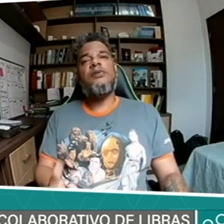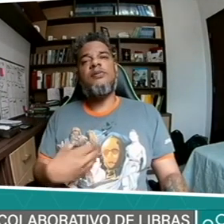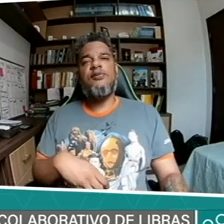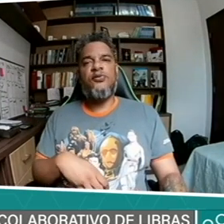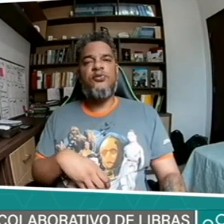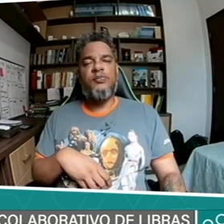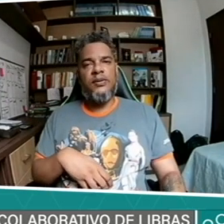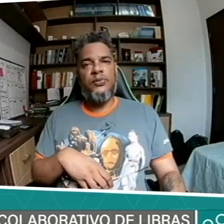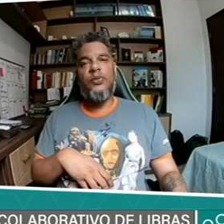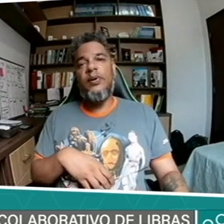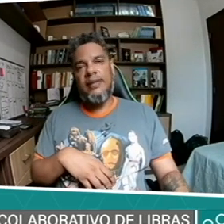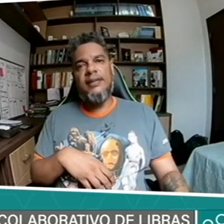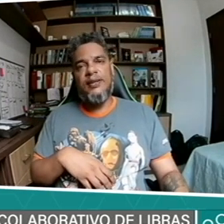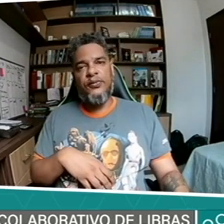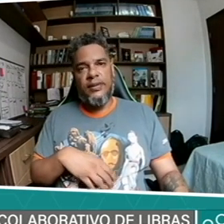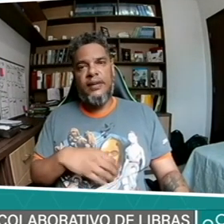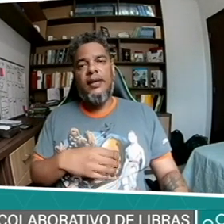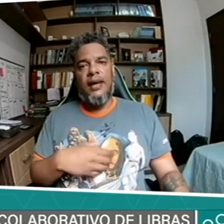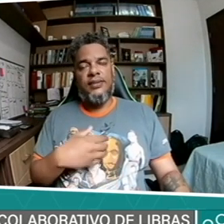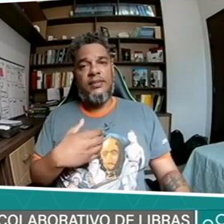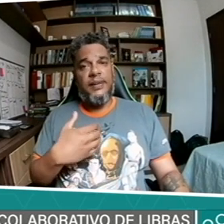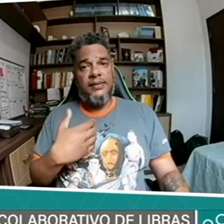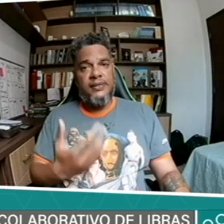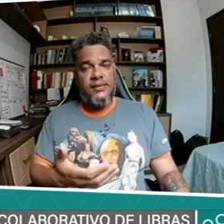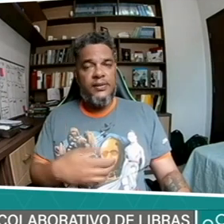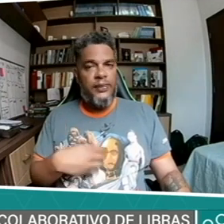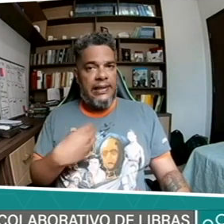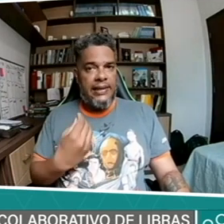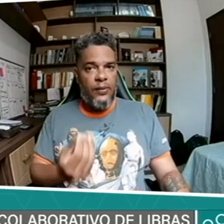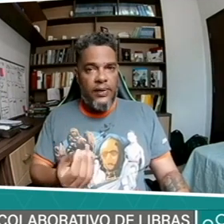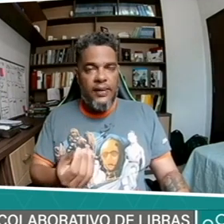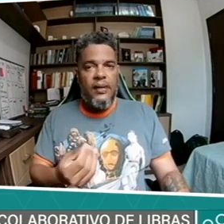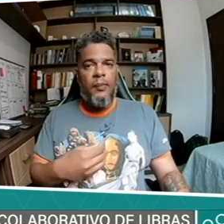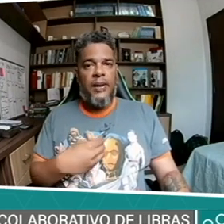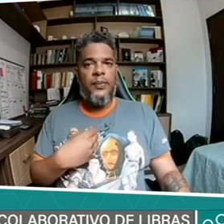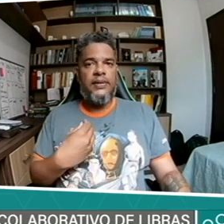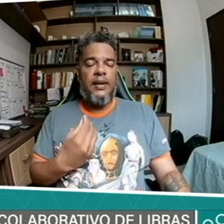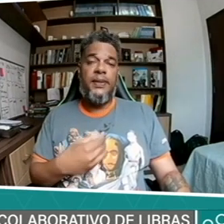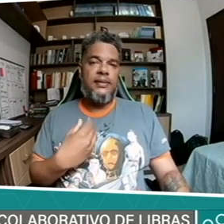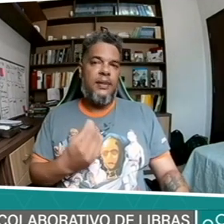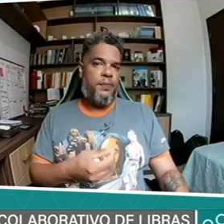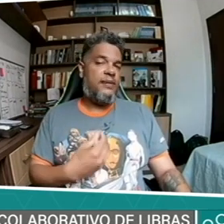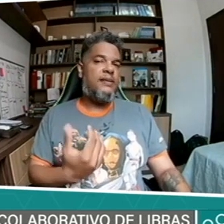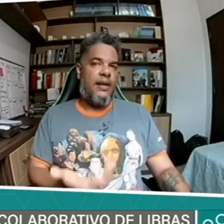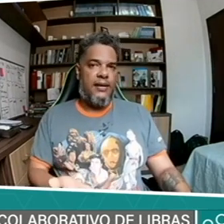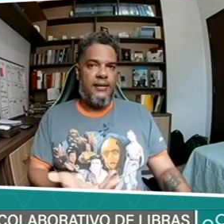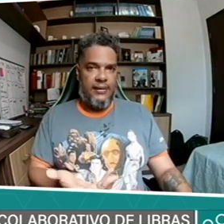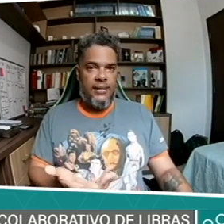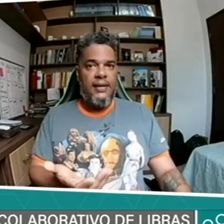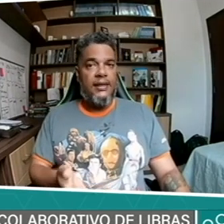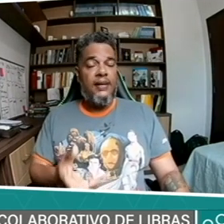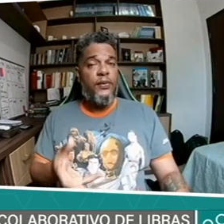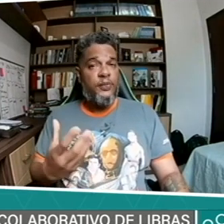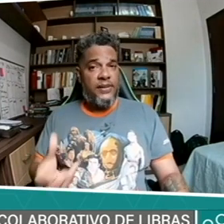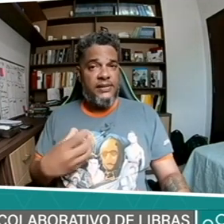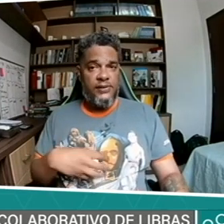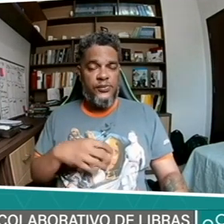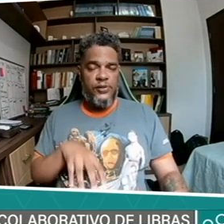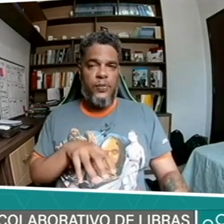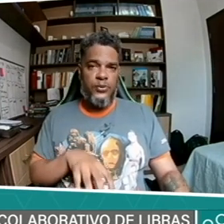desenvolvimento cognitivo, né? A gente precisa de uma língua para poder aprender a pensar, né? E quanto mais cedo a gente for exposto a